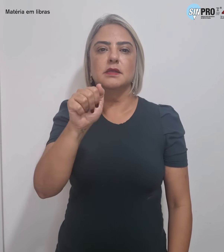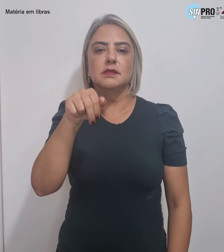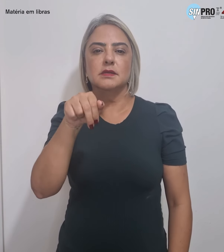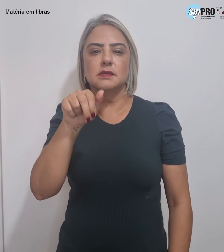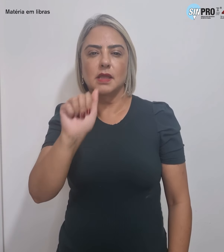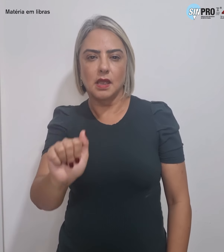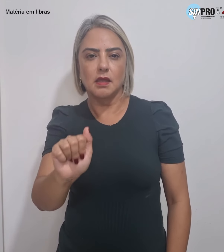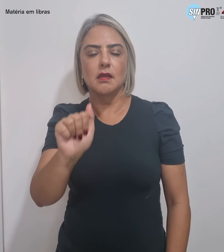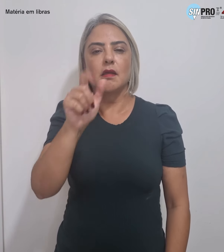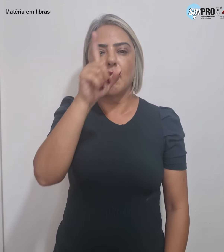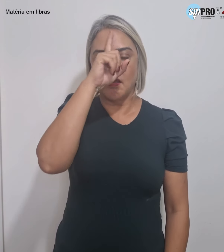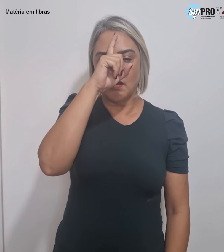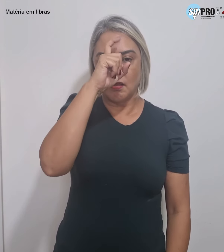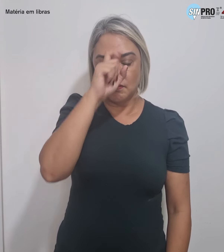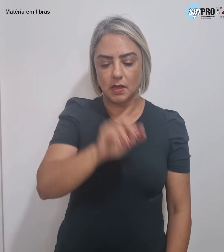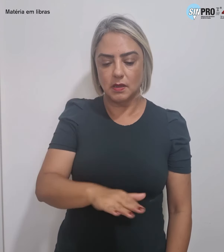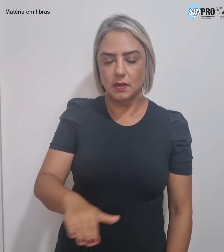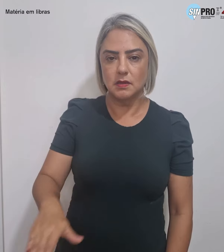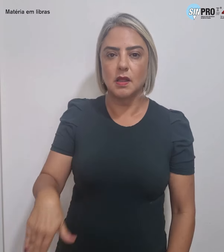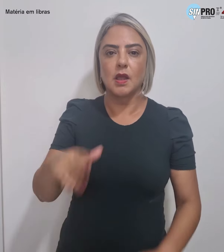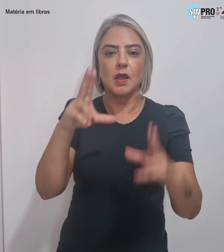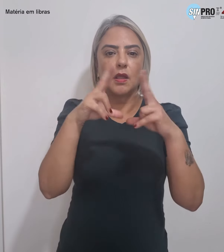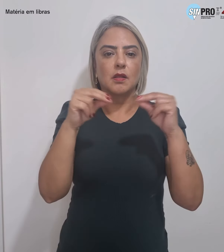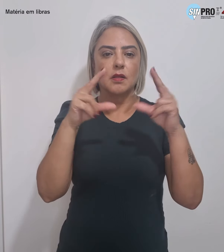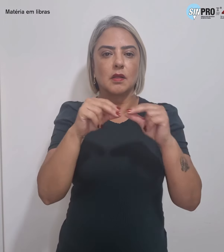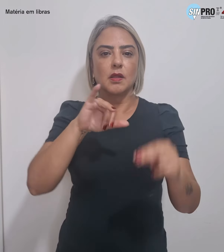Hospital da Criança de Brasília, José Alencar.